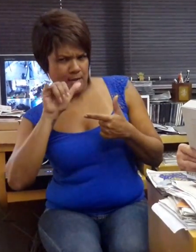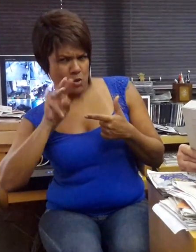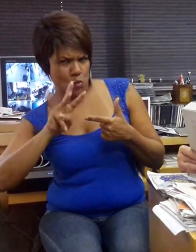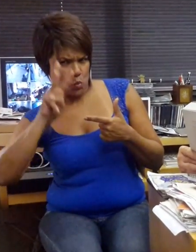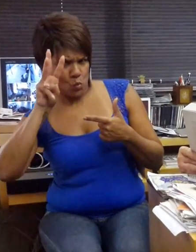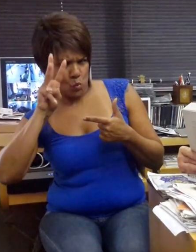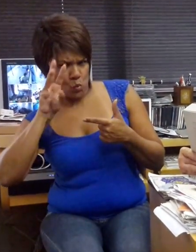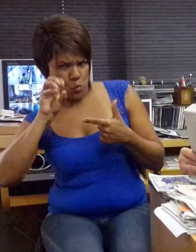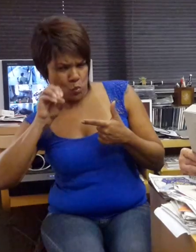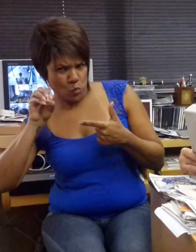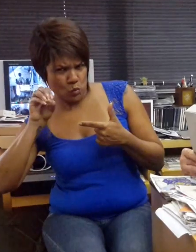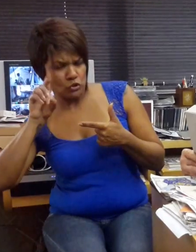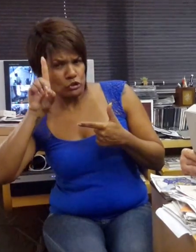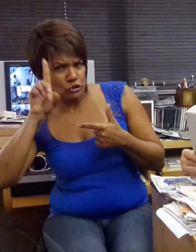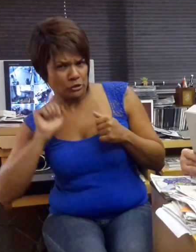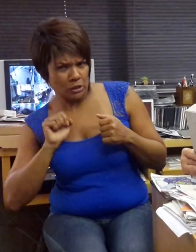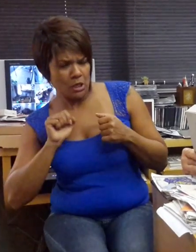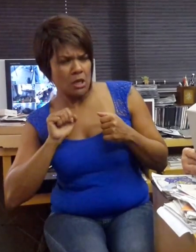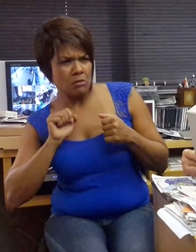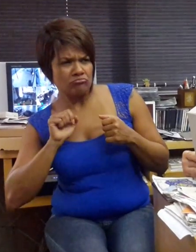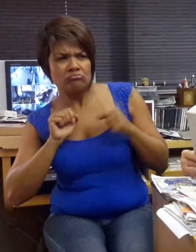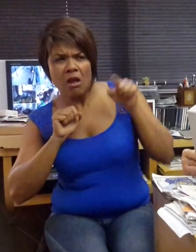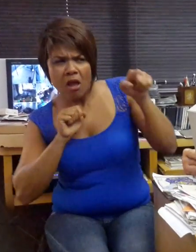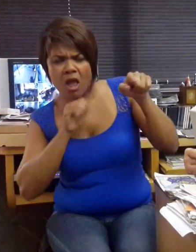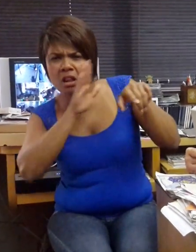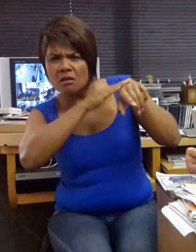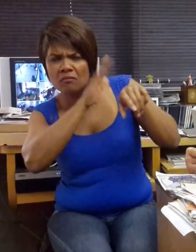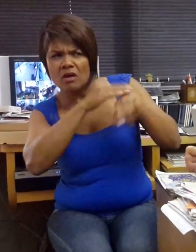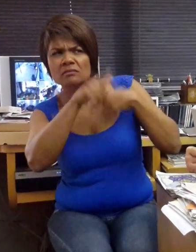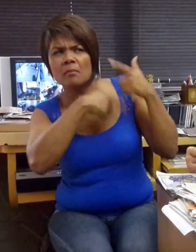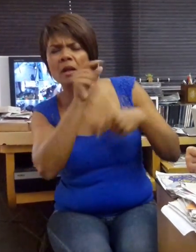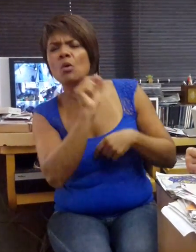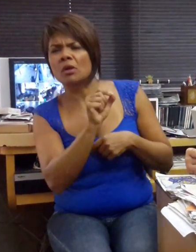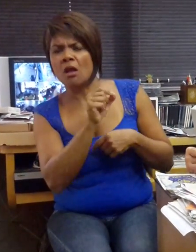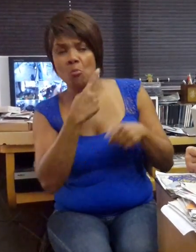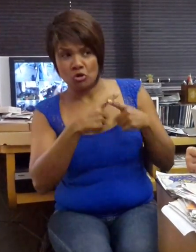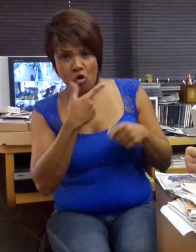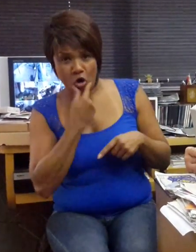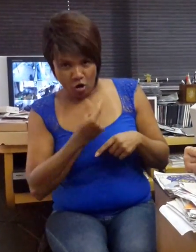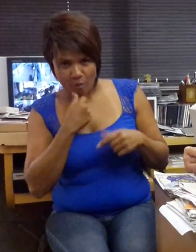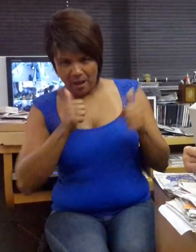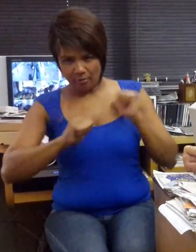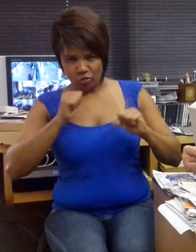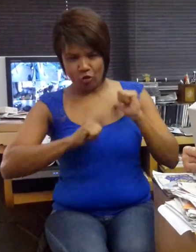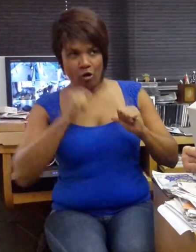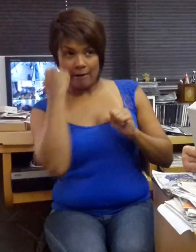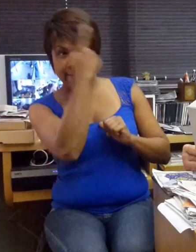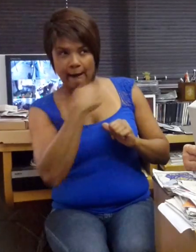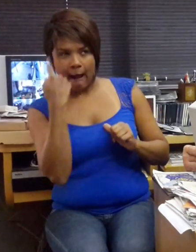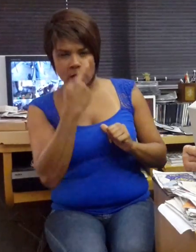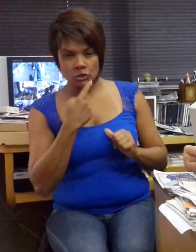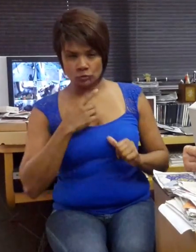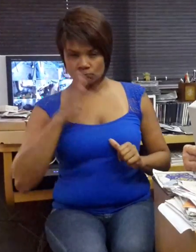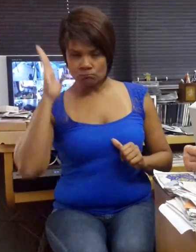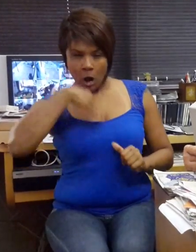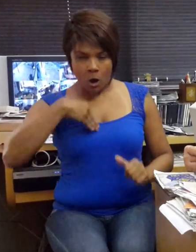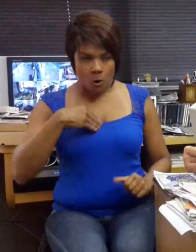Com aquela cara de fascínora, não conseguiria um emprego,